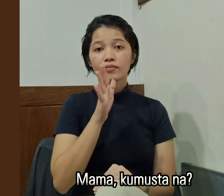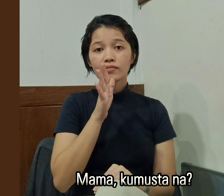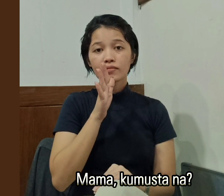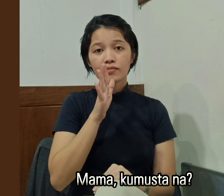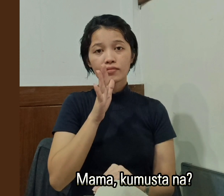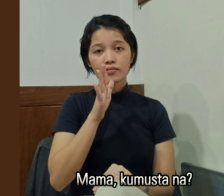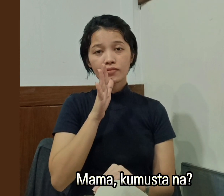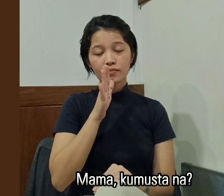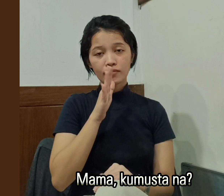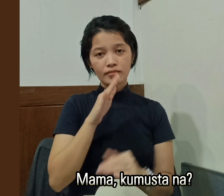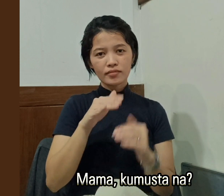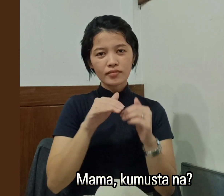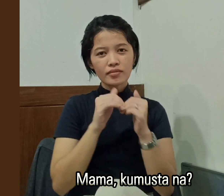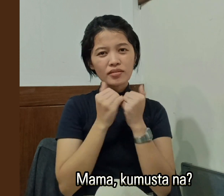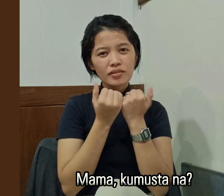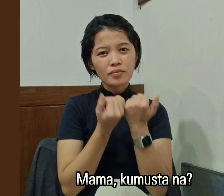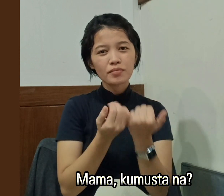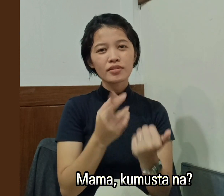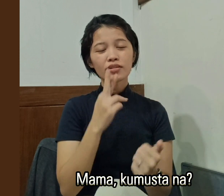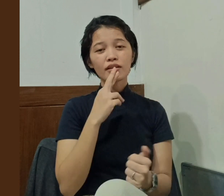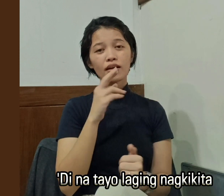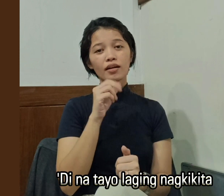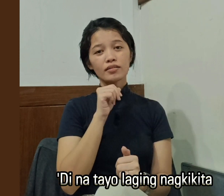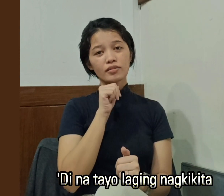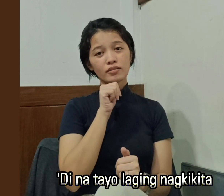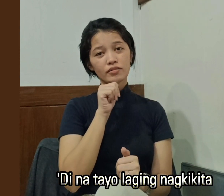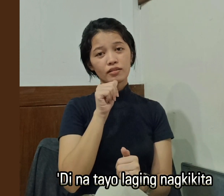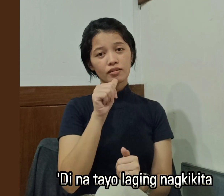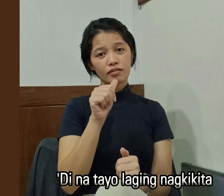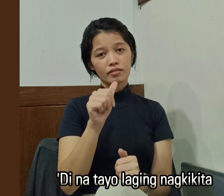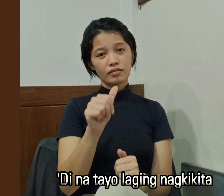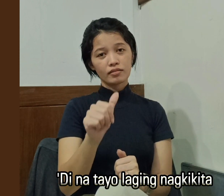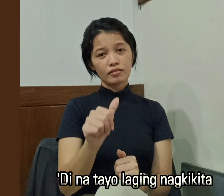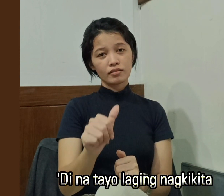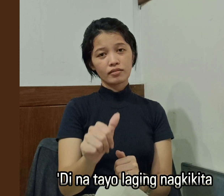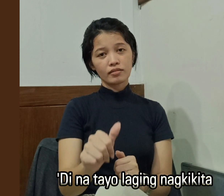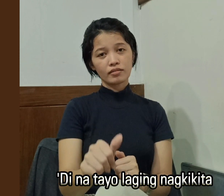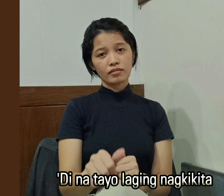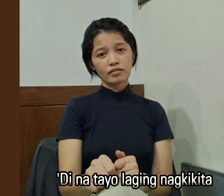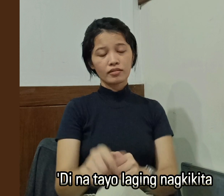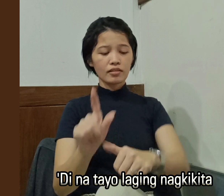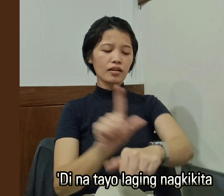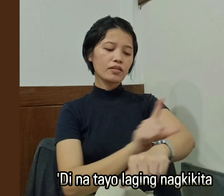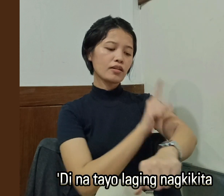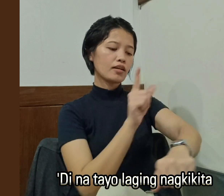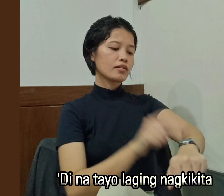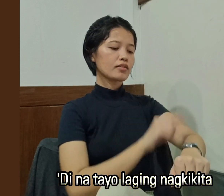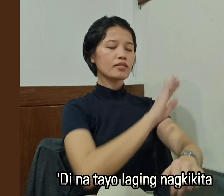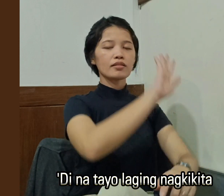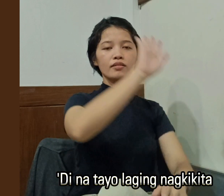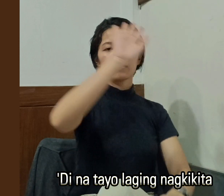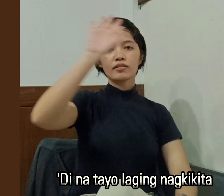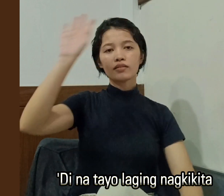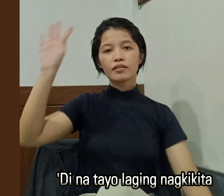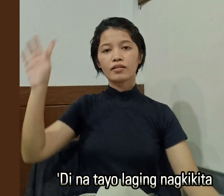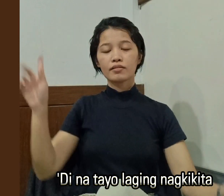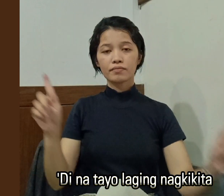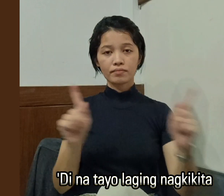Mama, kamusta natin na? Tayo laging nagkikita